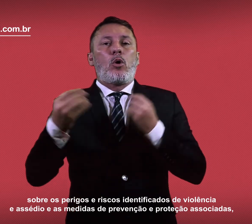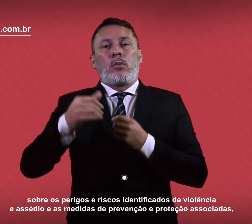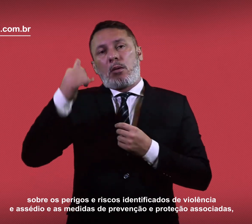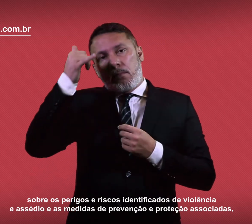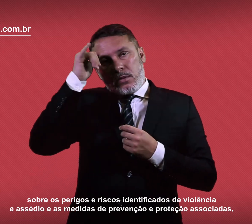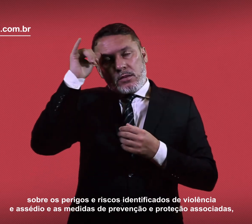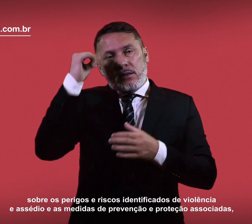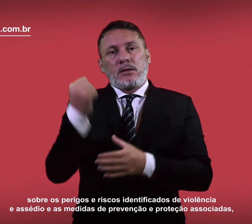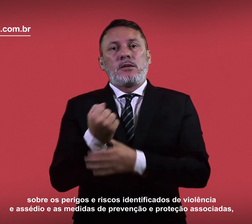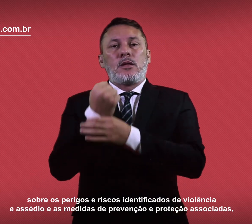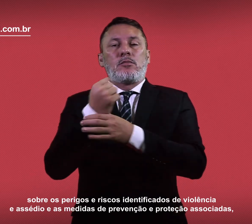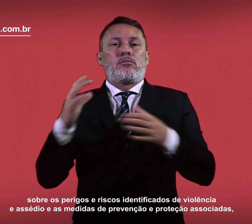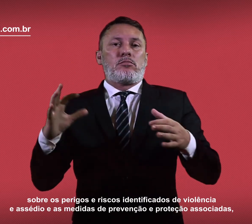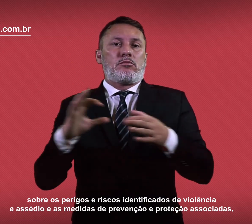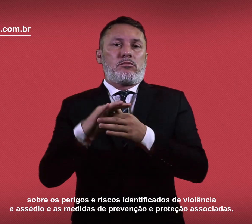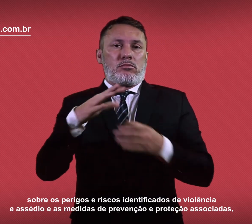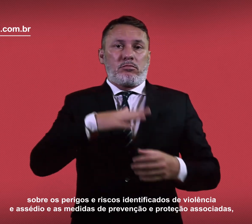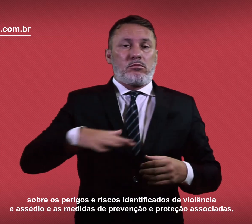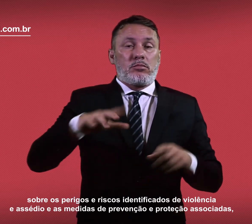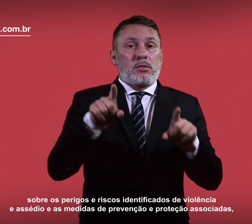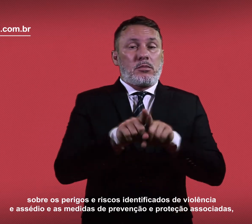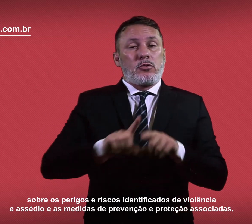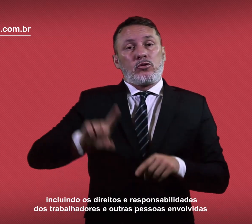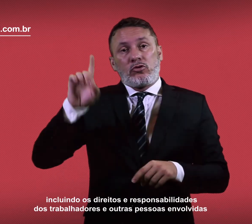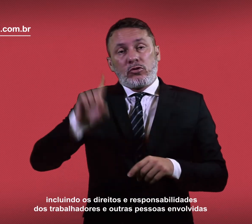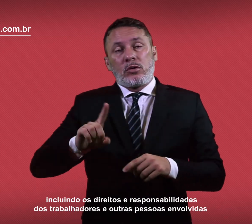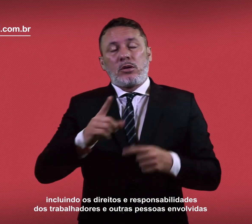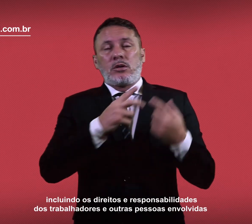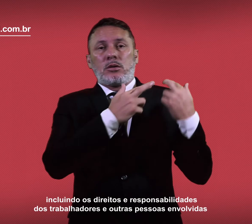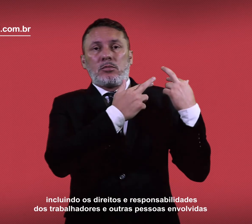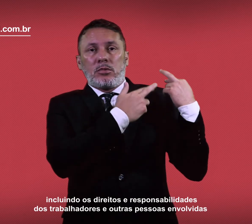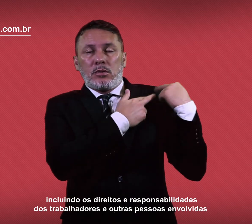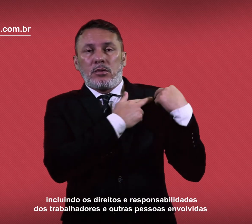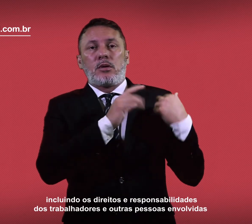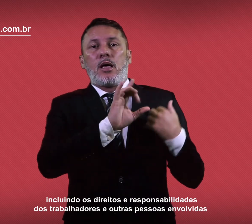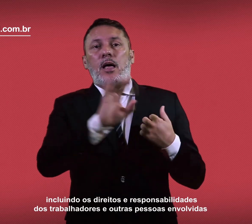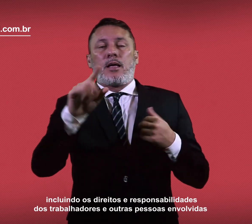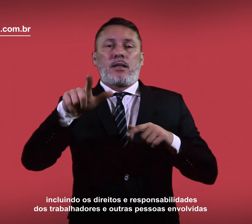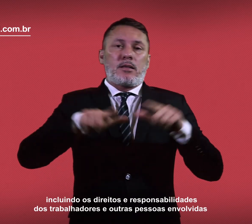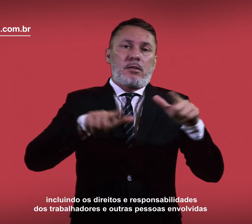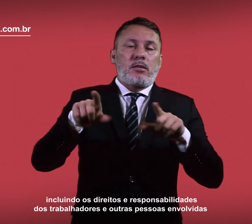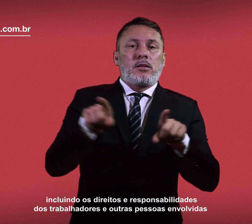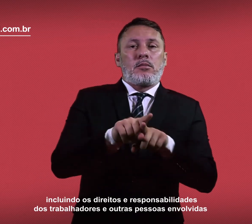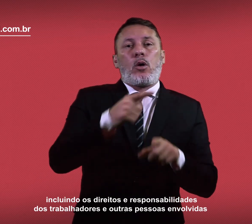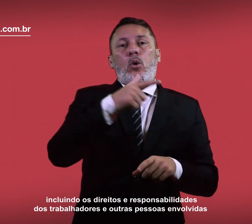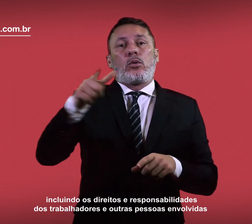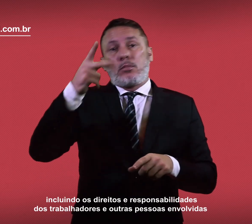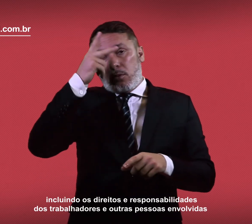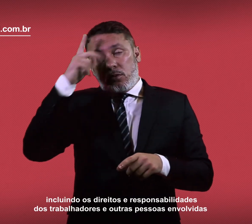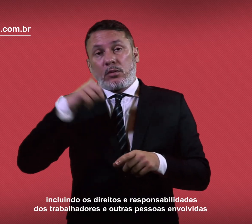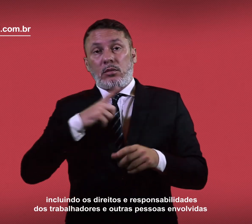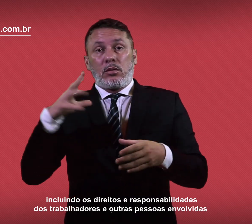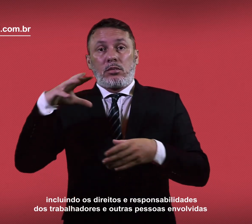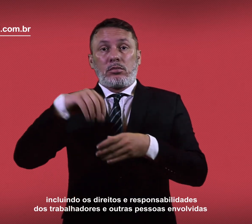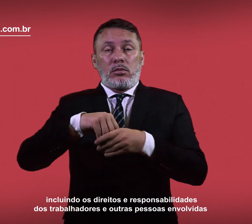medidas de prevenção e proteção associadas, incluindo os direitos e responsabilidades dos trabalhadores e outras pessoas